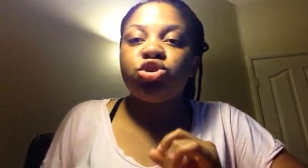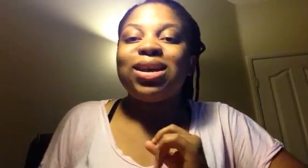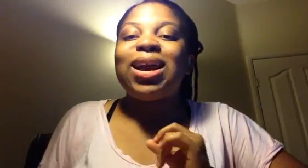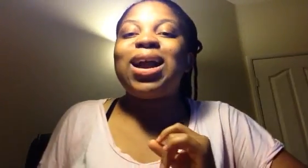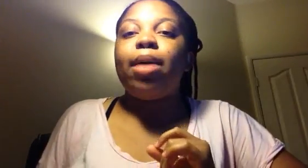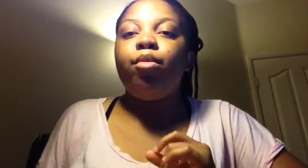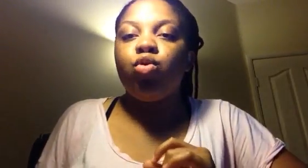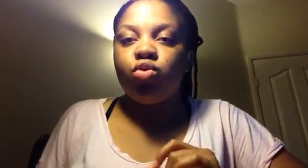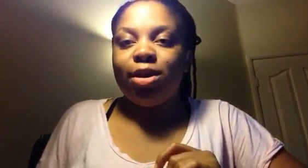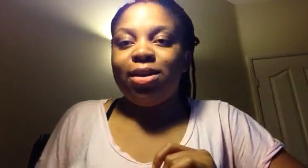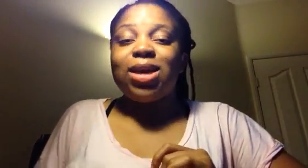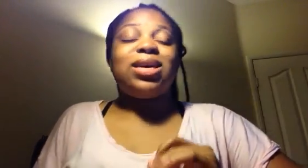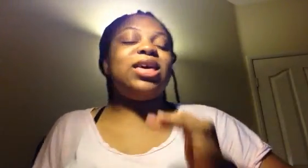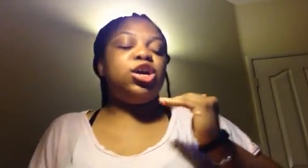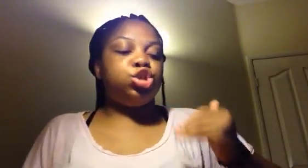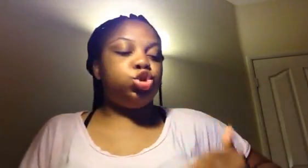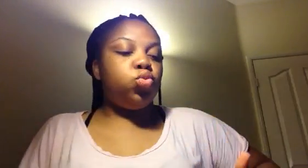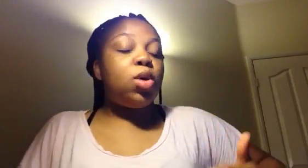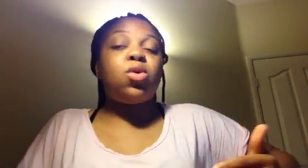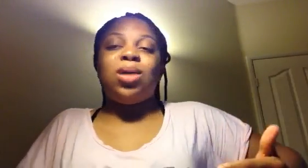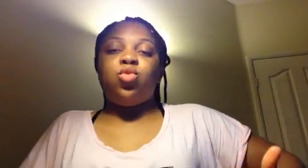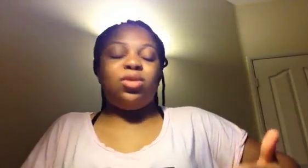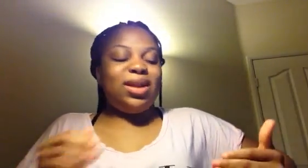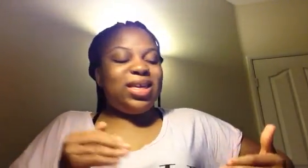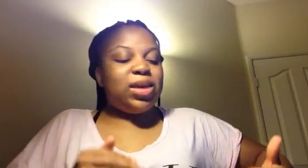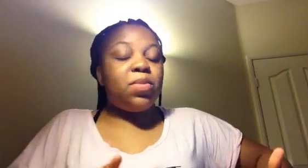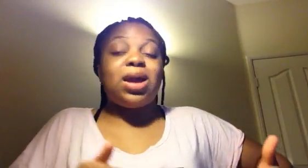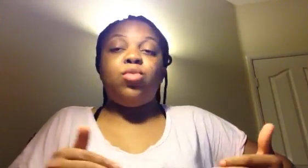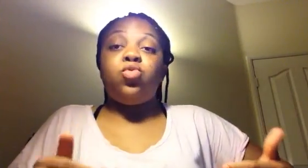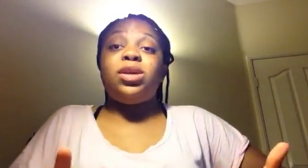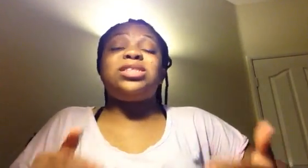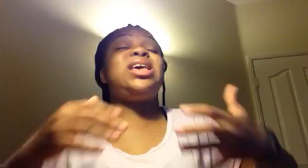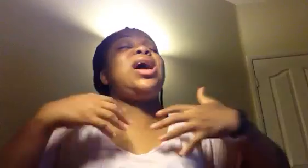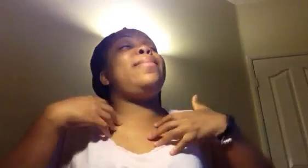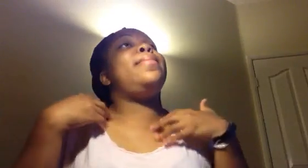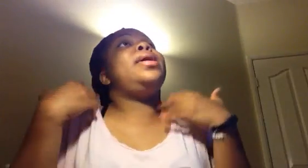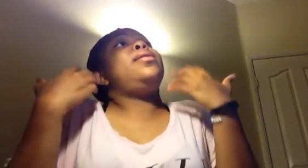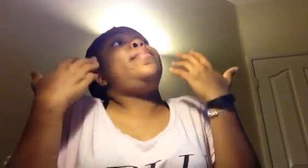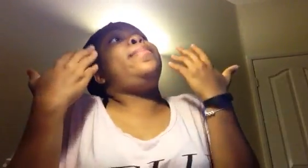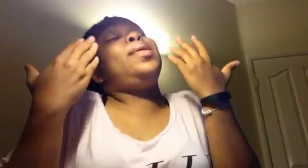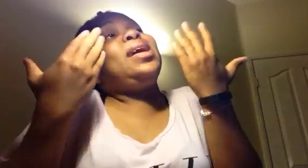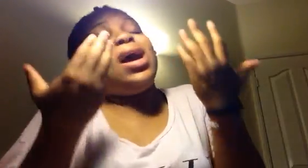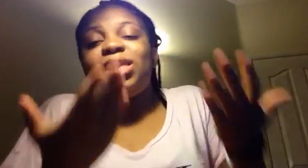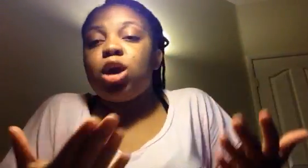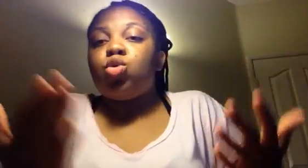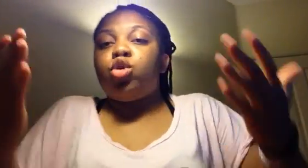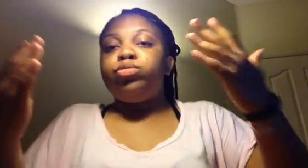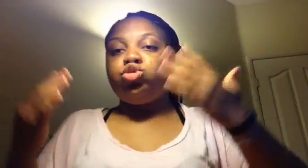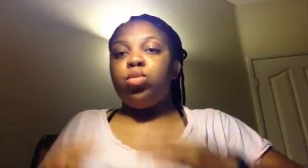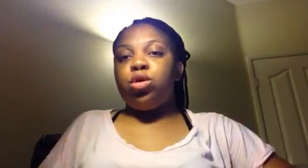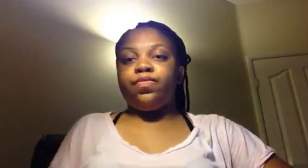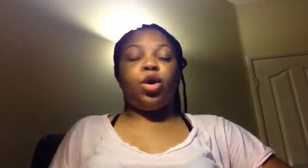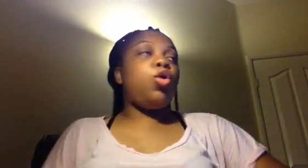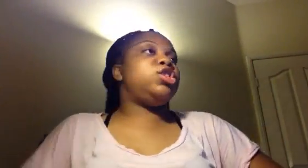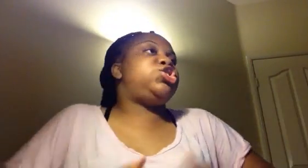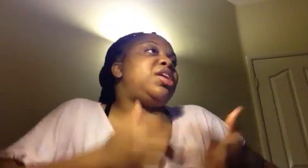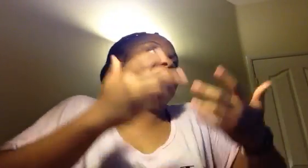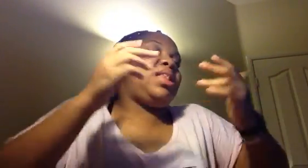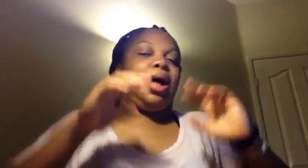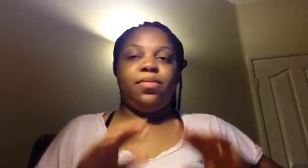Camerounais? Il quelqu'un qui a joué au Camerou, dans l'équipe Camerounaise. Qui a à même gagné une Coupe du Monde. Roger Mila.